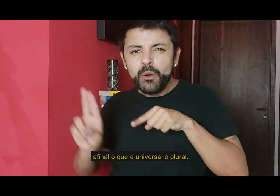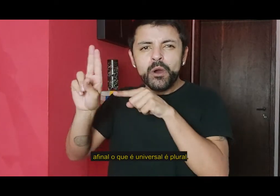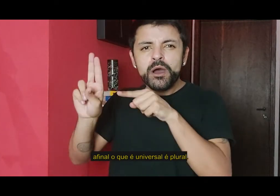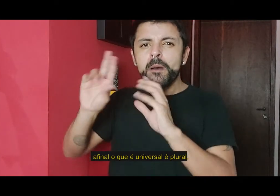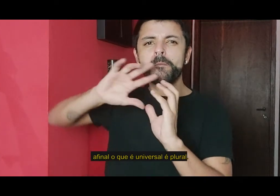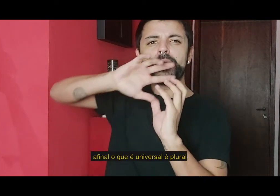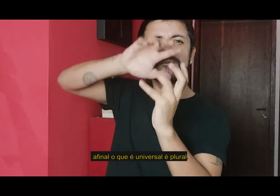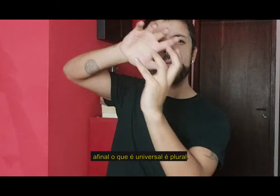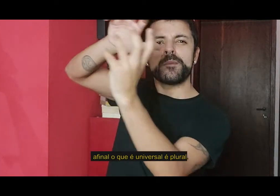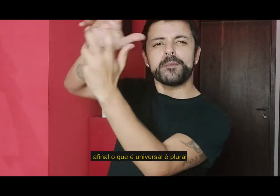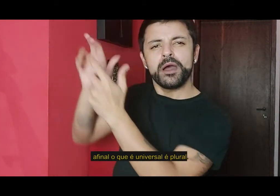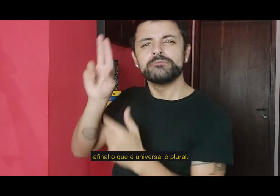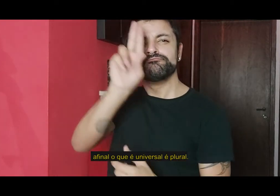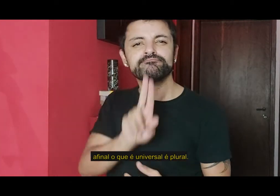é plural.